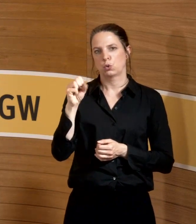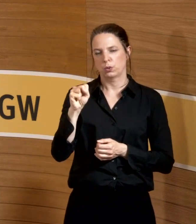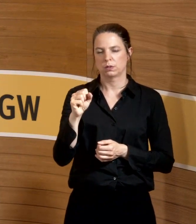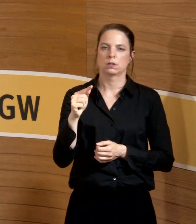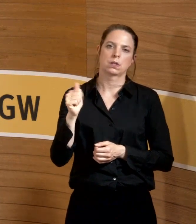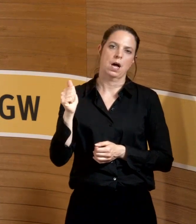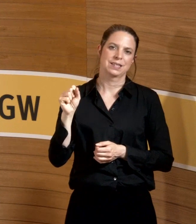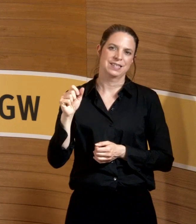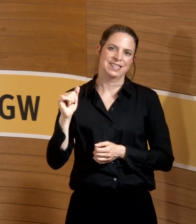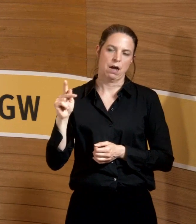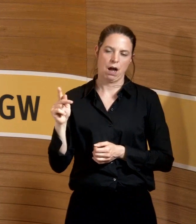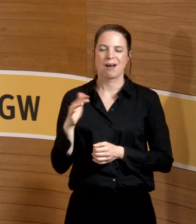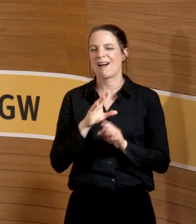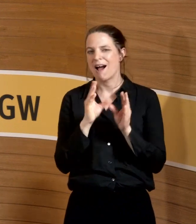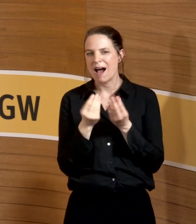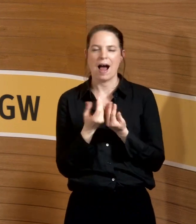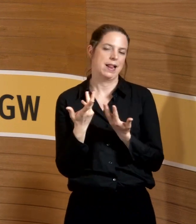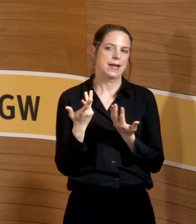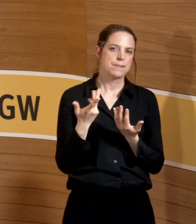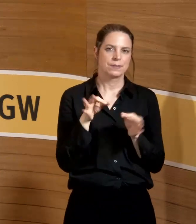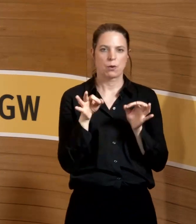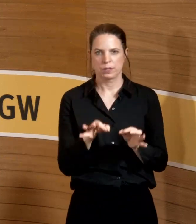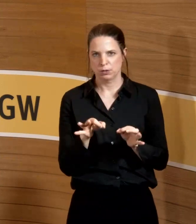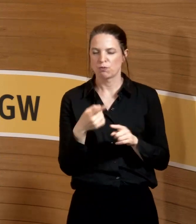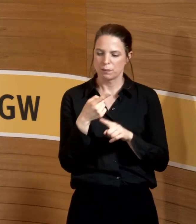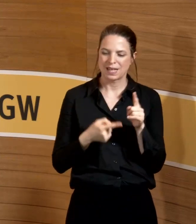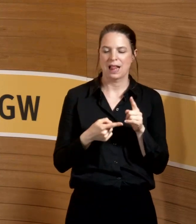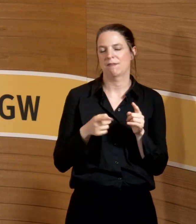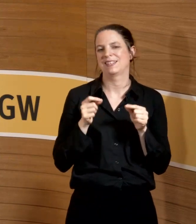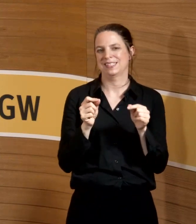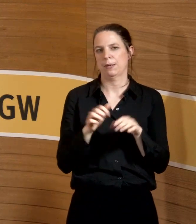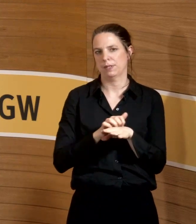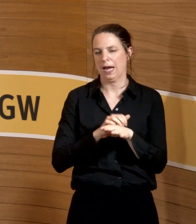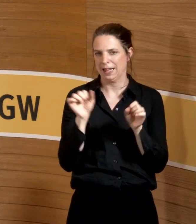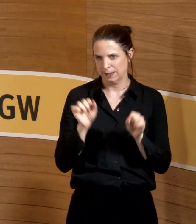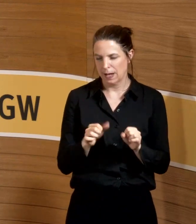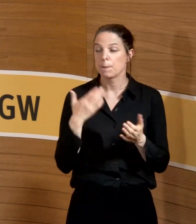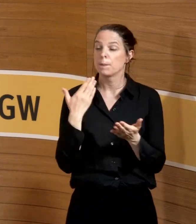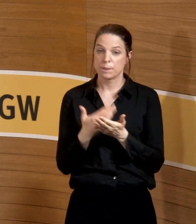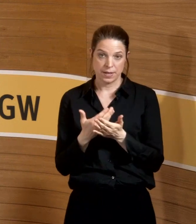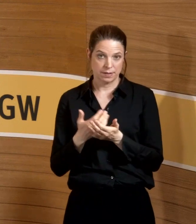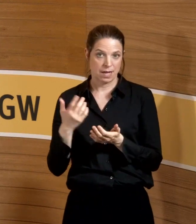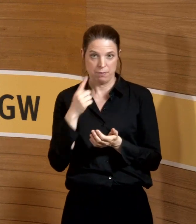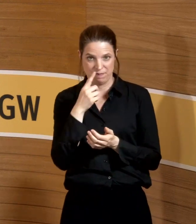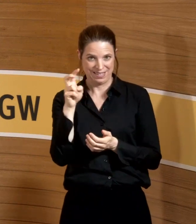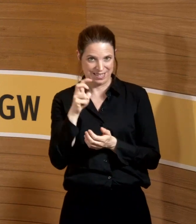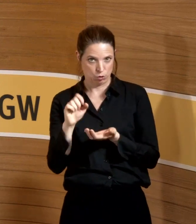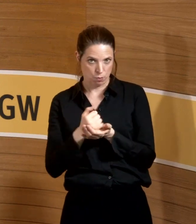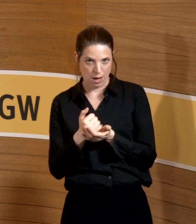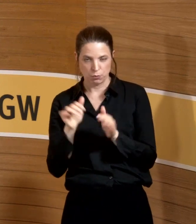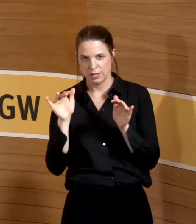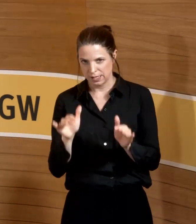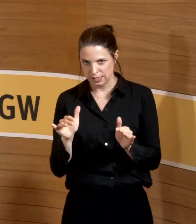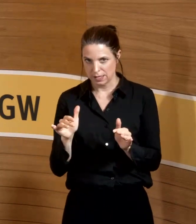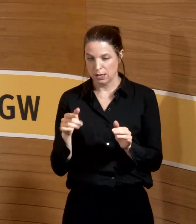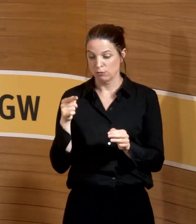als krebserzeugend eingeordnet. Deswegen sind es dann in der Apotheke des Klinikums, wenn es eine solche gibt und dort eben